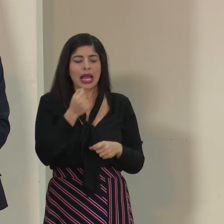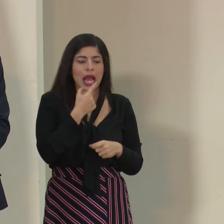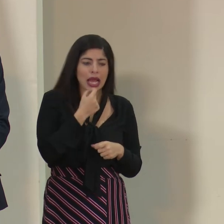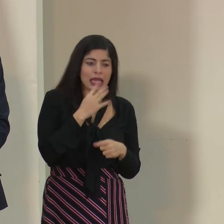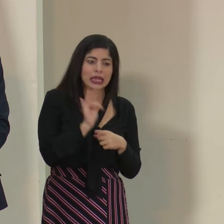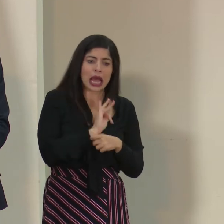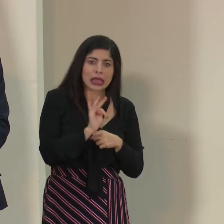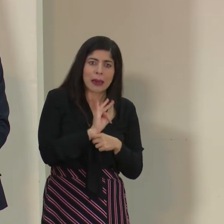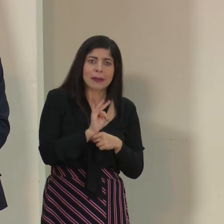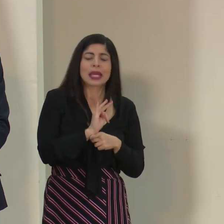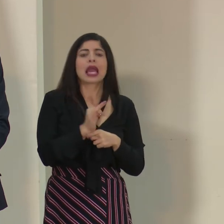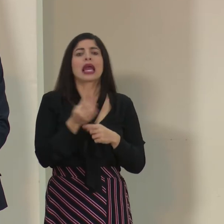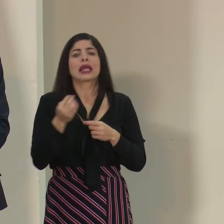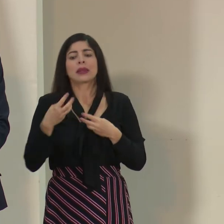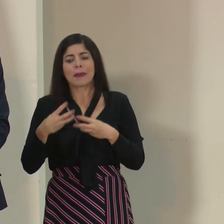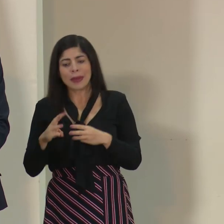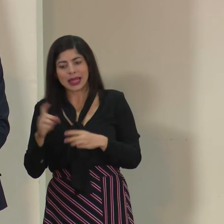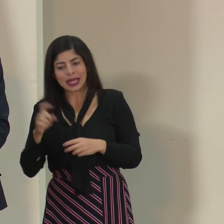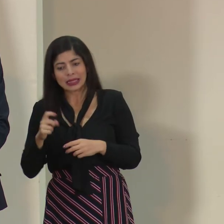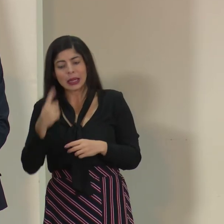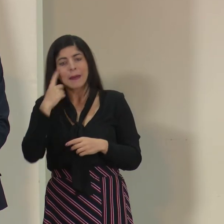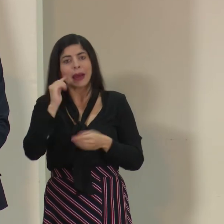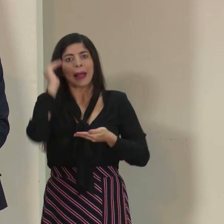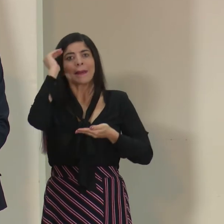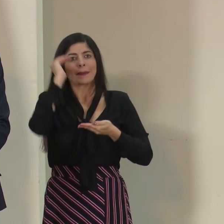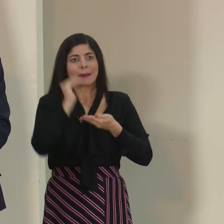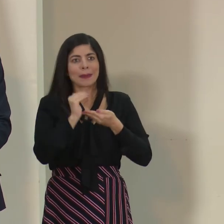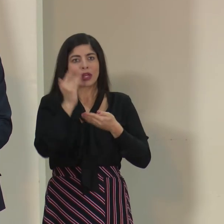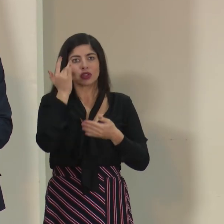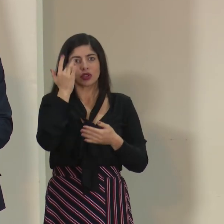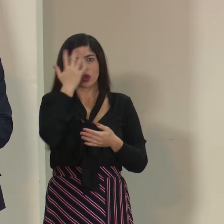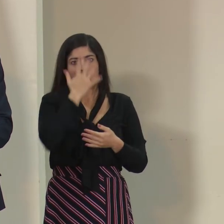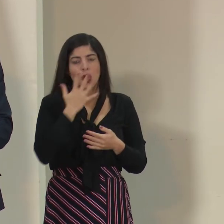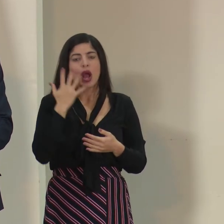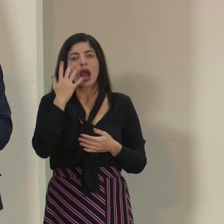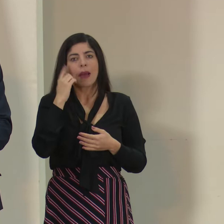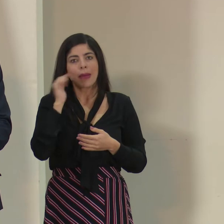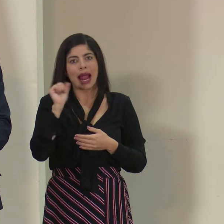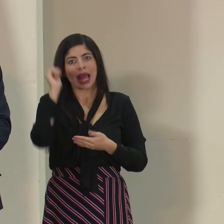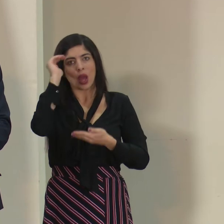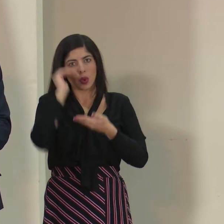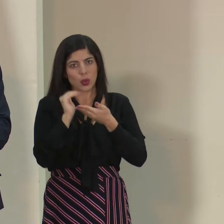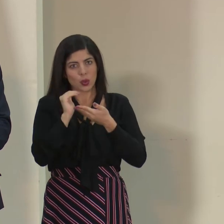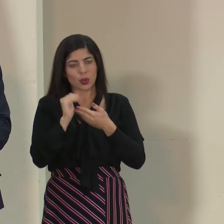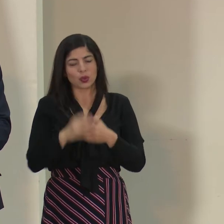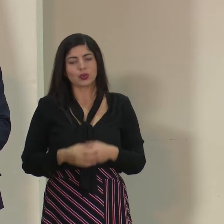tratamientos, estén con las medidas necesarias para minimizar la manifestación de las alergias.